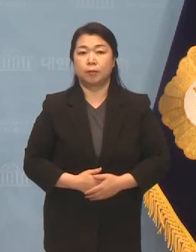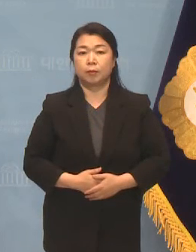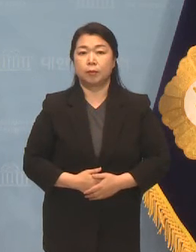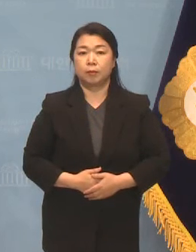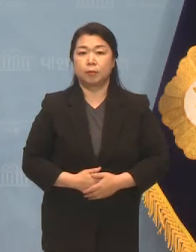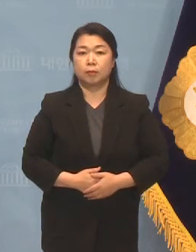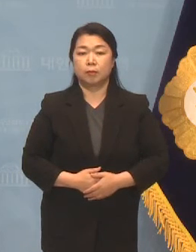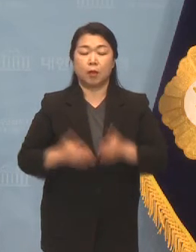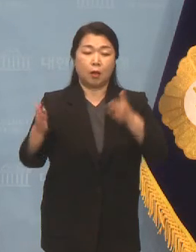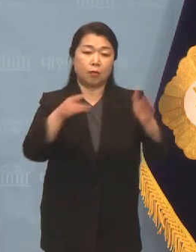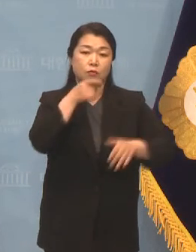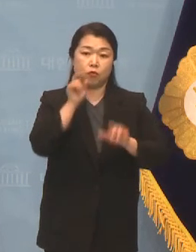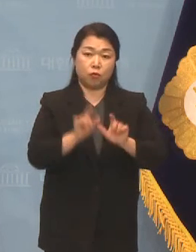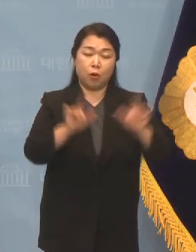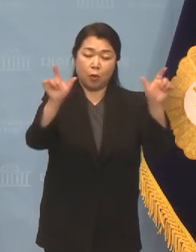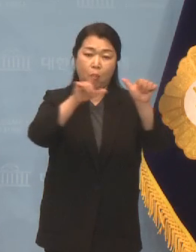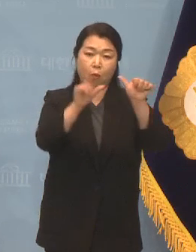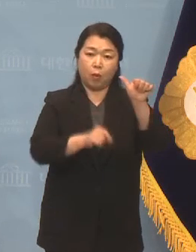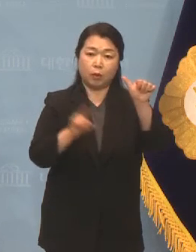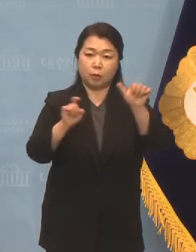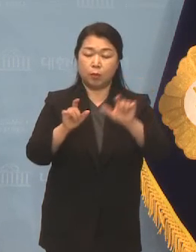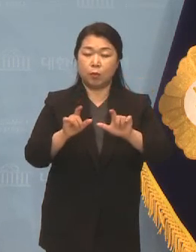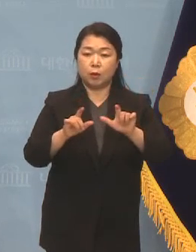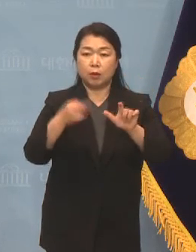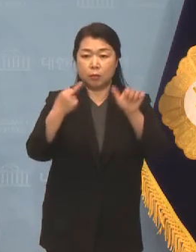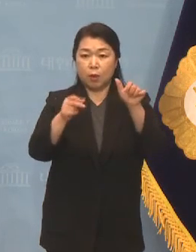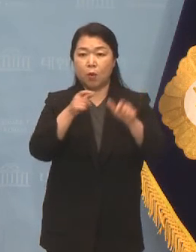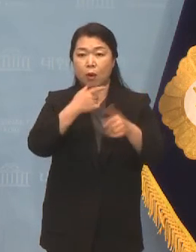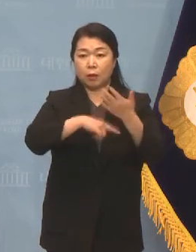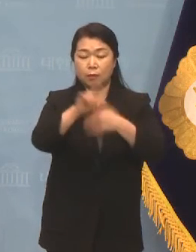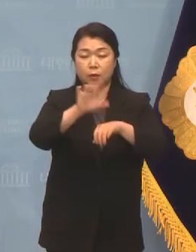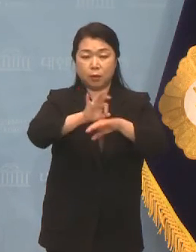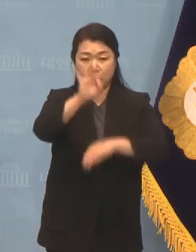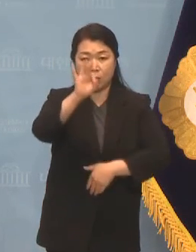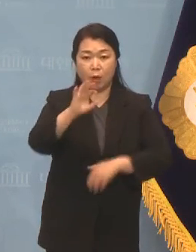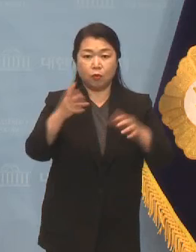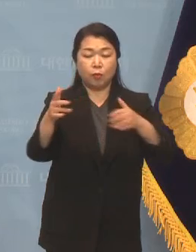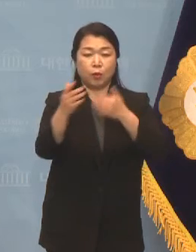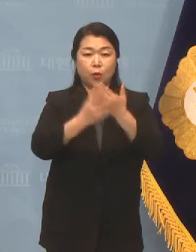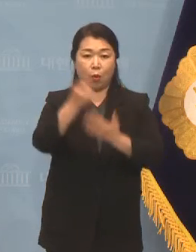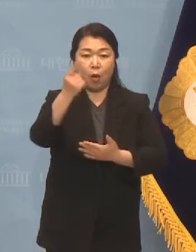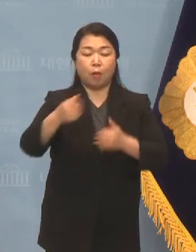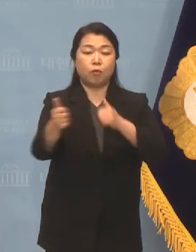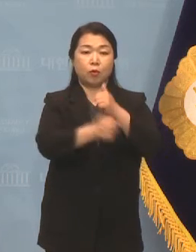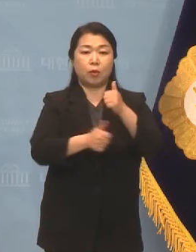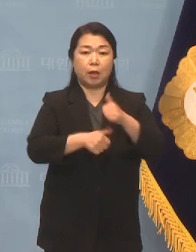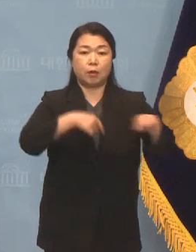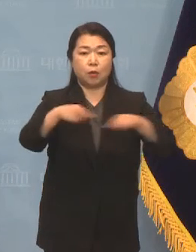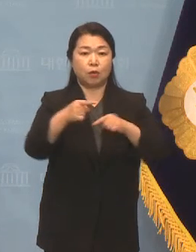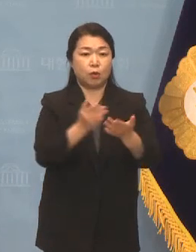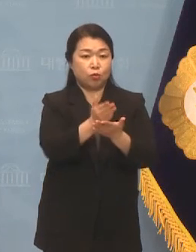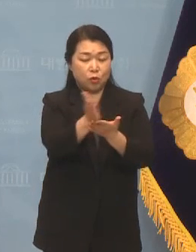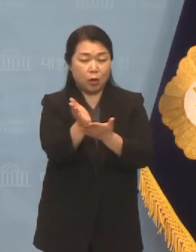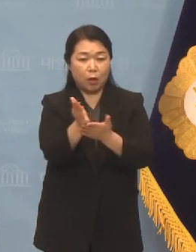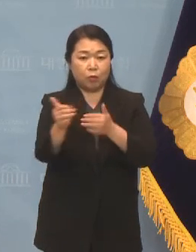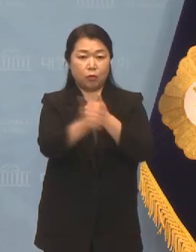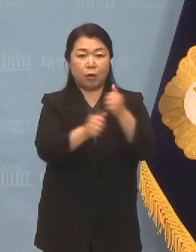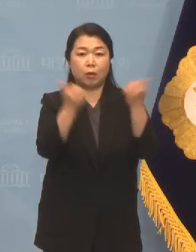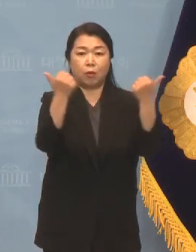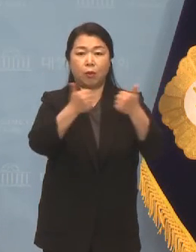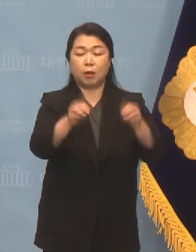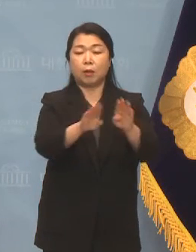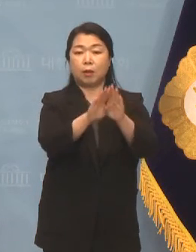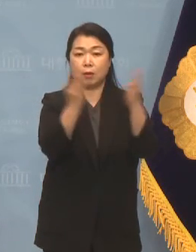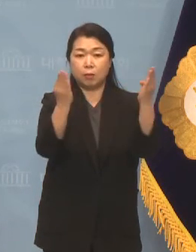다음 수요일 5월 12일 오전 10시에 국회 국민통합위원회 정치분과위원회가 개최되어